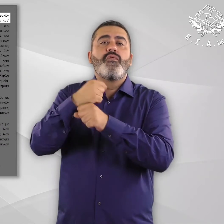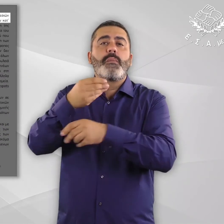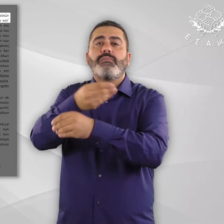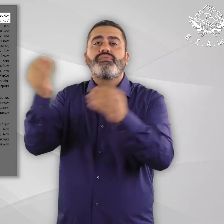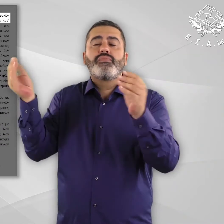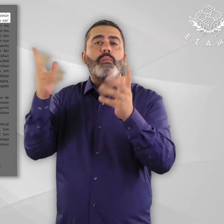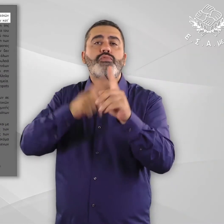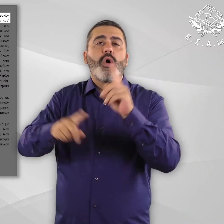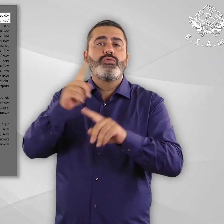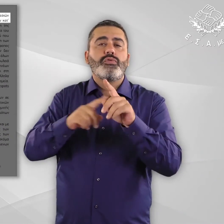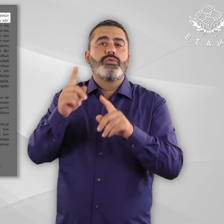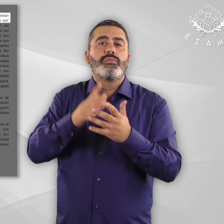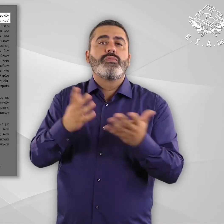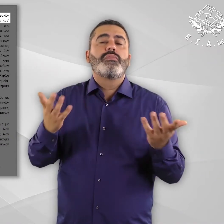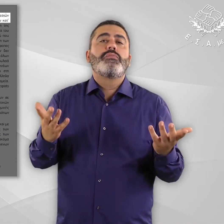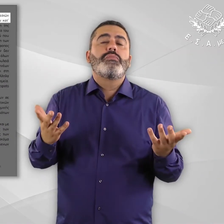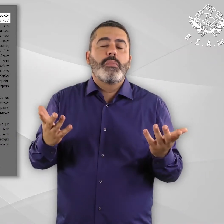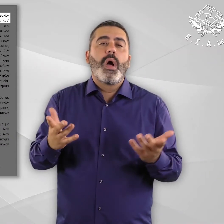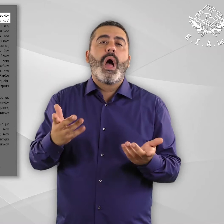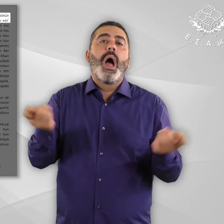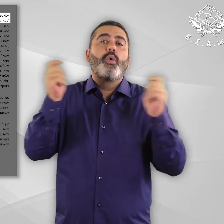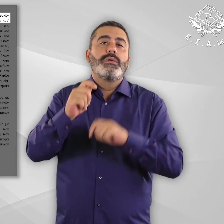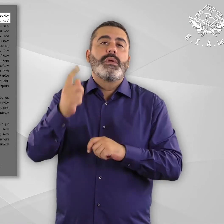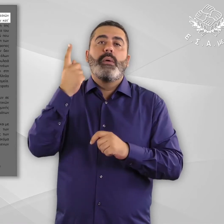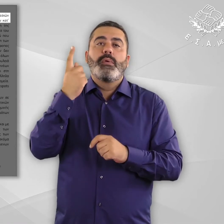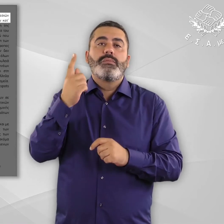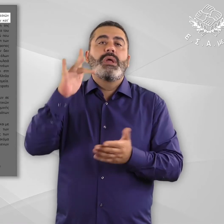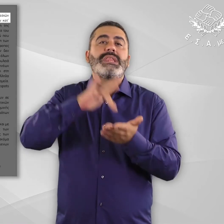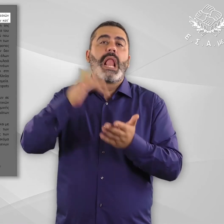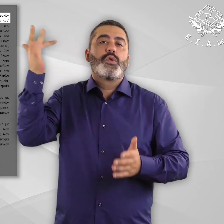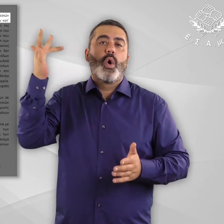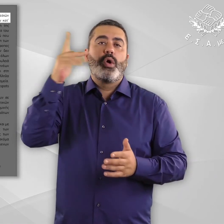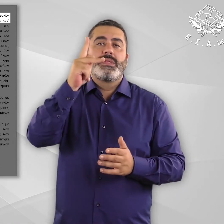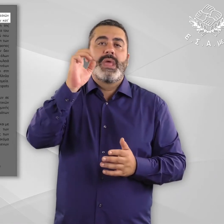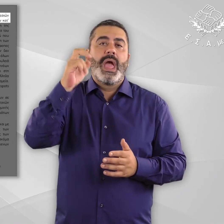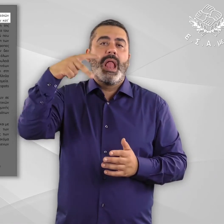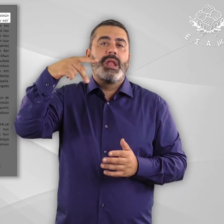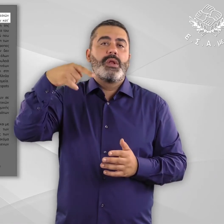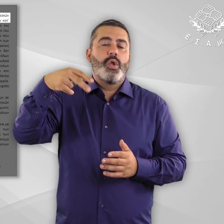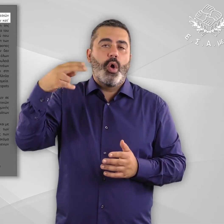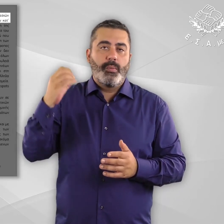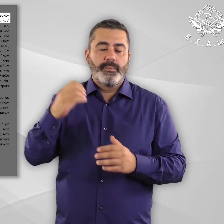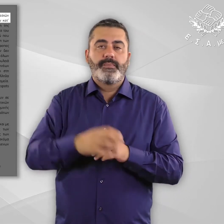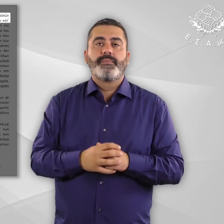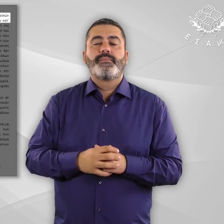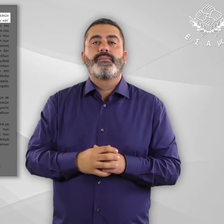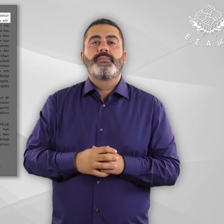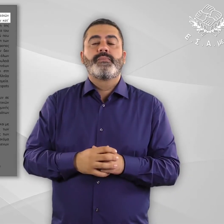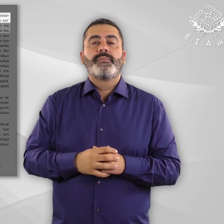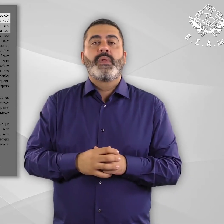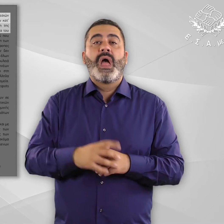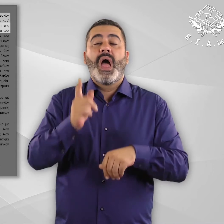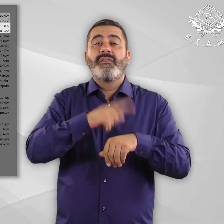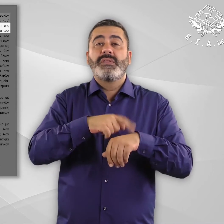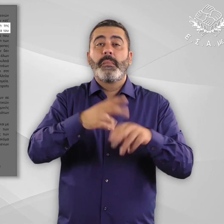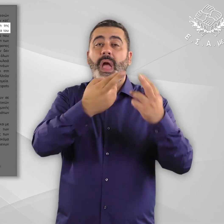όπου την ευθύνη για την παροχή υπηρεσιών ιατροφαρμακευτικής περίθαλψης την έχει αναλάβει, σχεδόν κατά αποκλειστικότητα, το